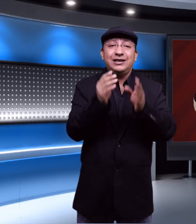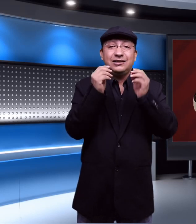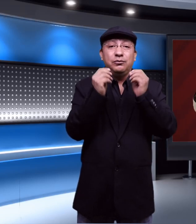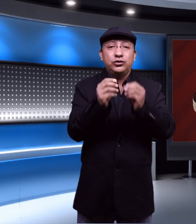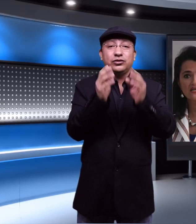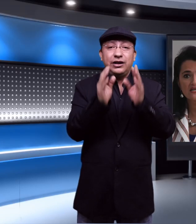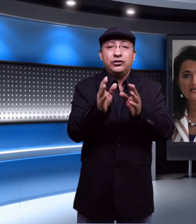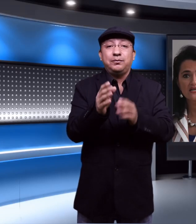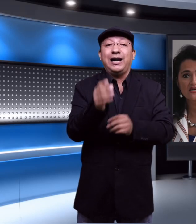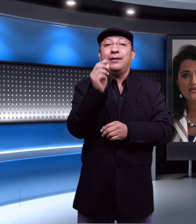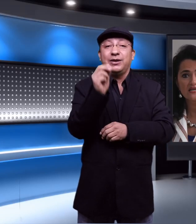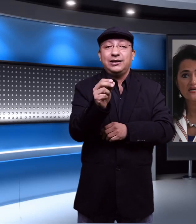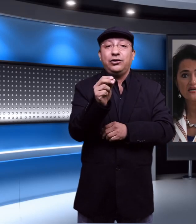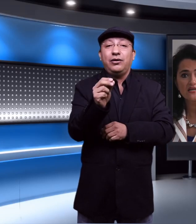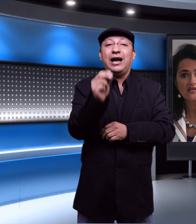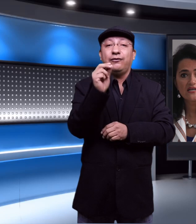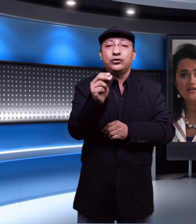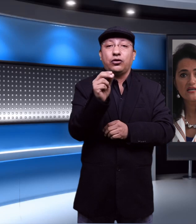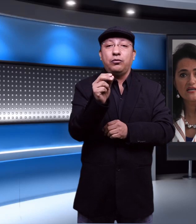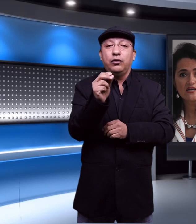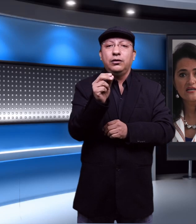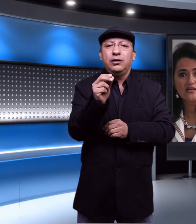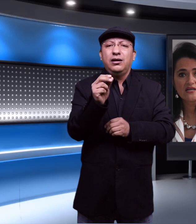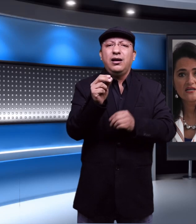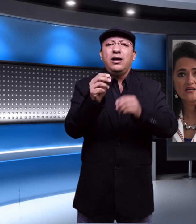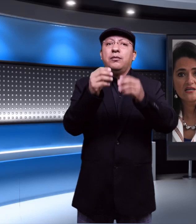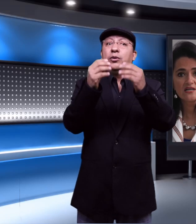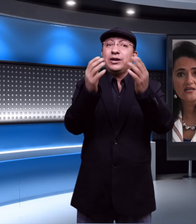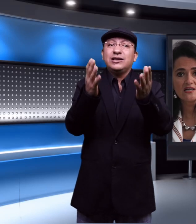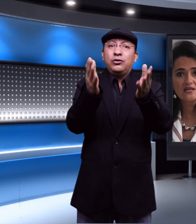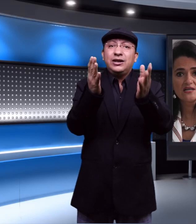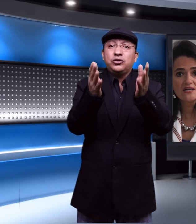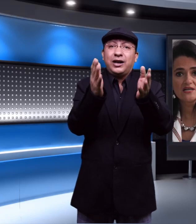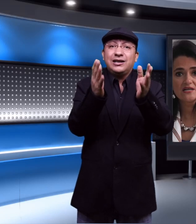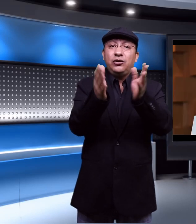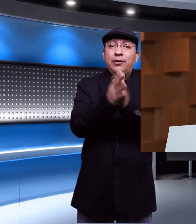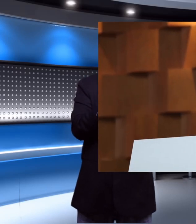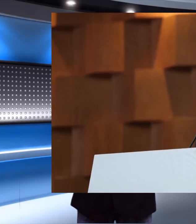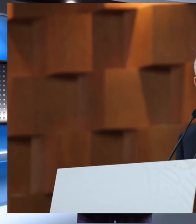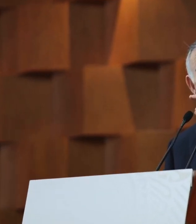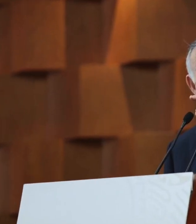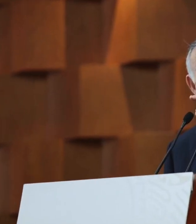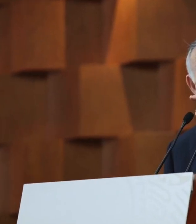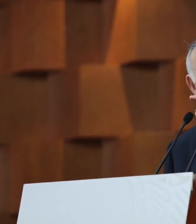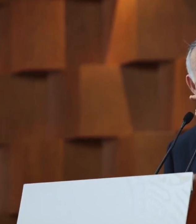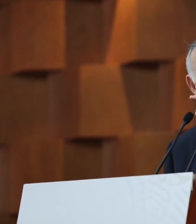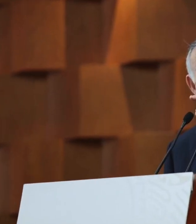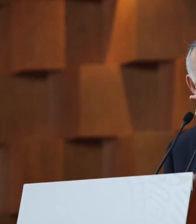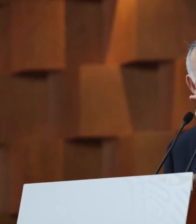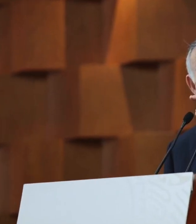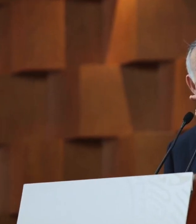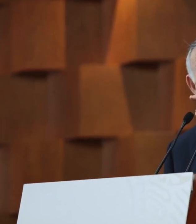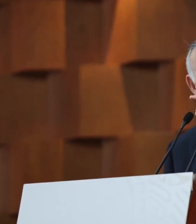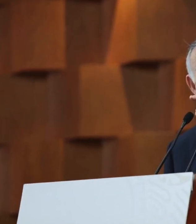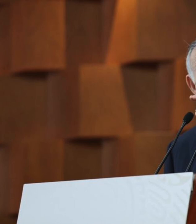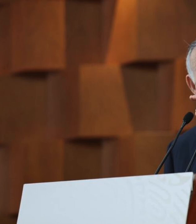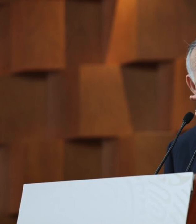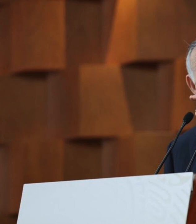desde hace muchos años para el empresario Alfonso Romo ¿por qué esconder su relación laboral con el jefe de la presidencia? pero la